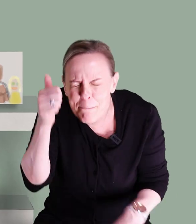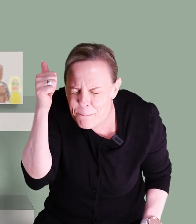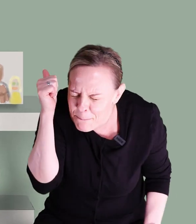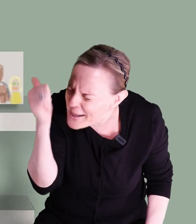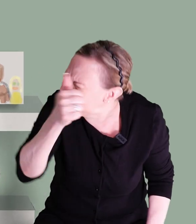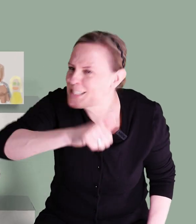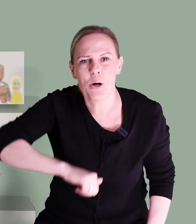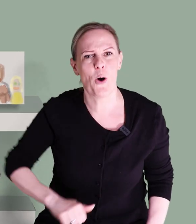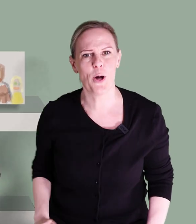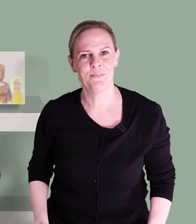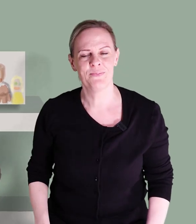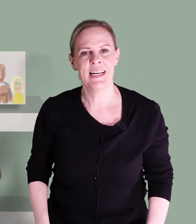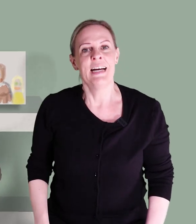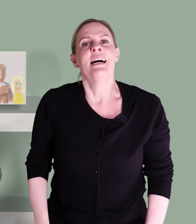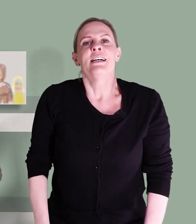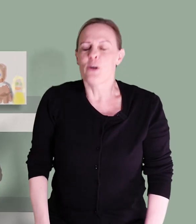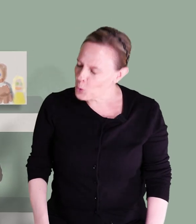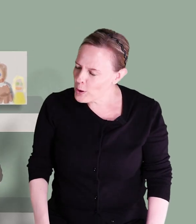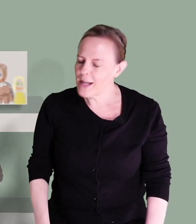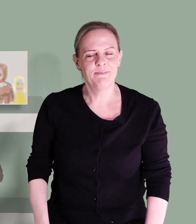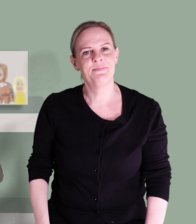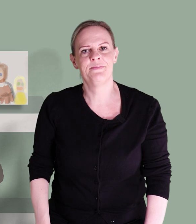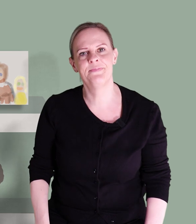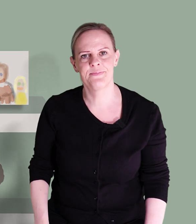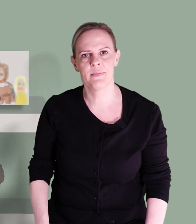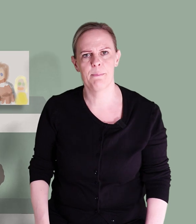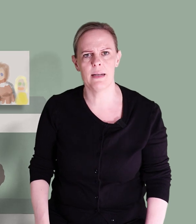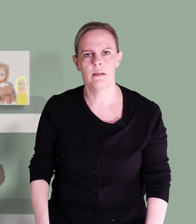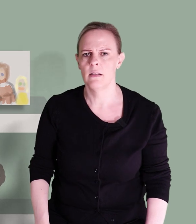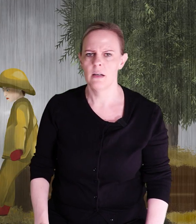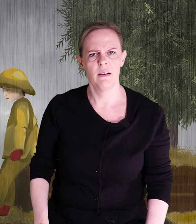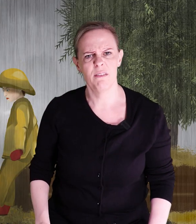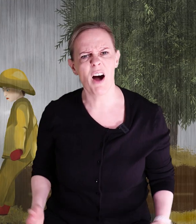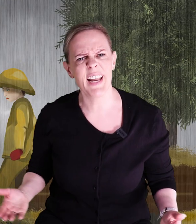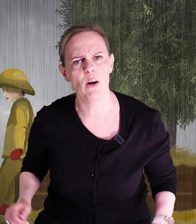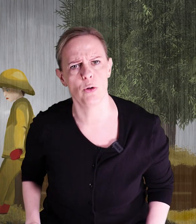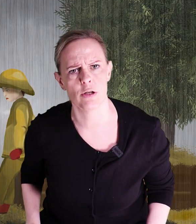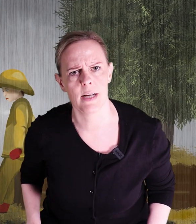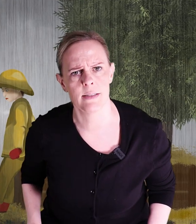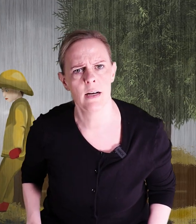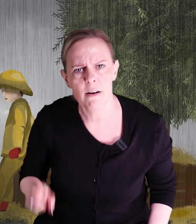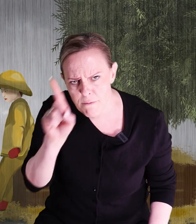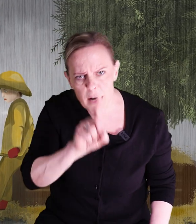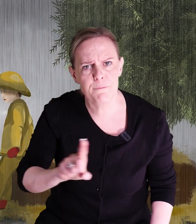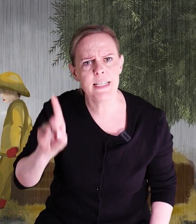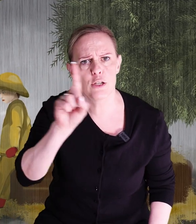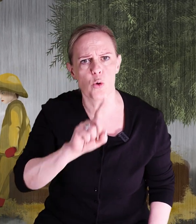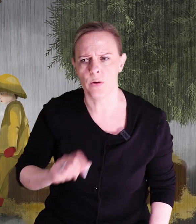bäst om honom. Så tror han. Var är hon någonstans? Var finns hon?